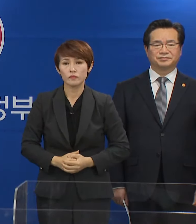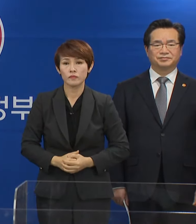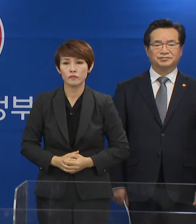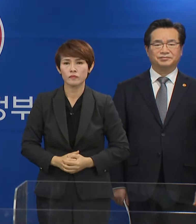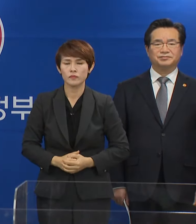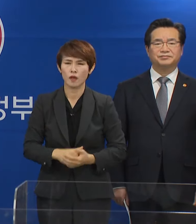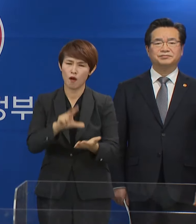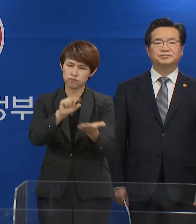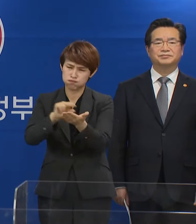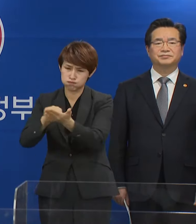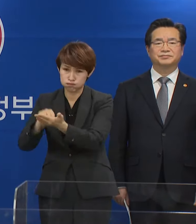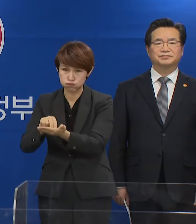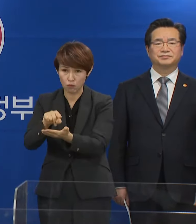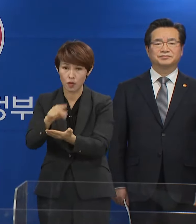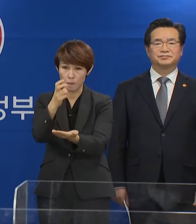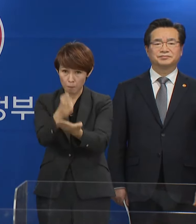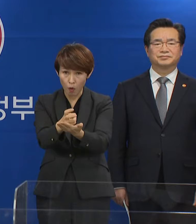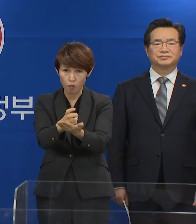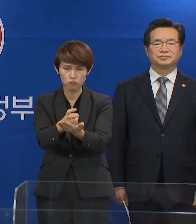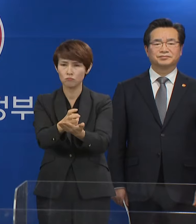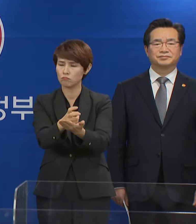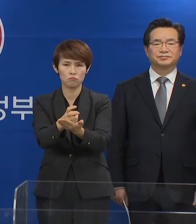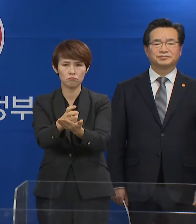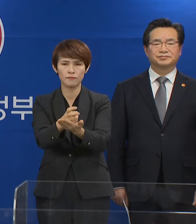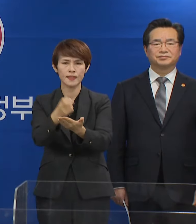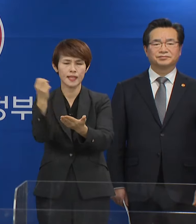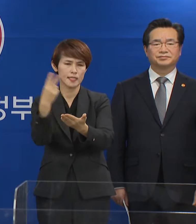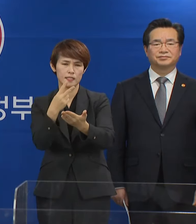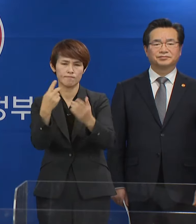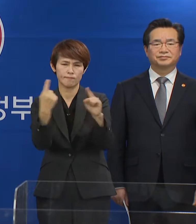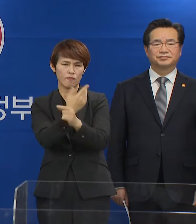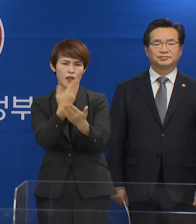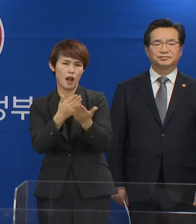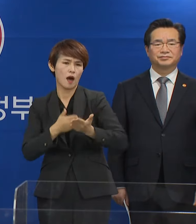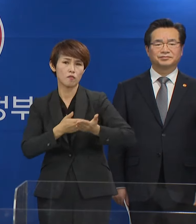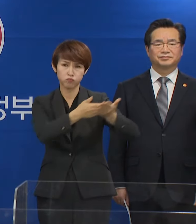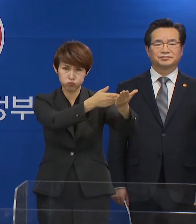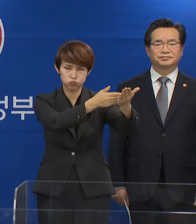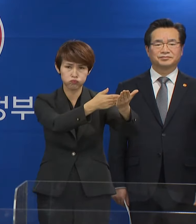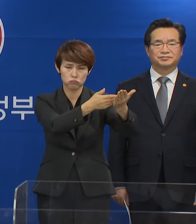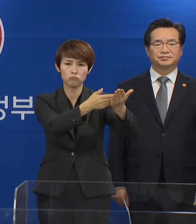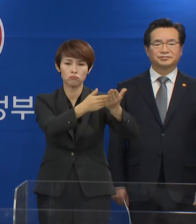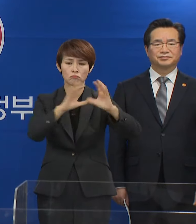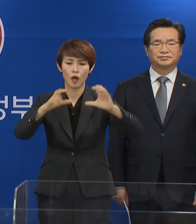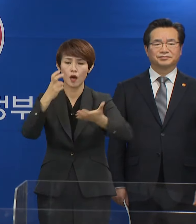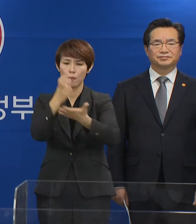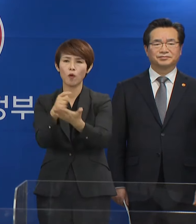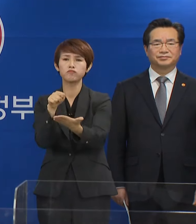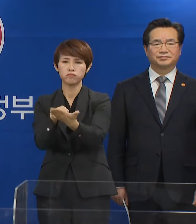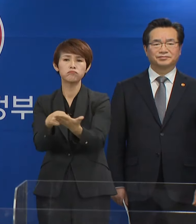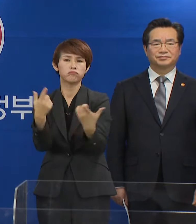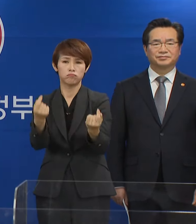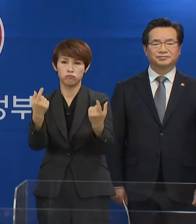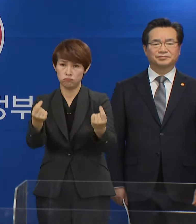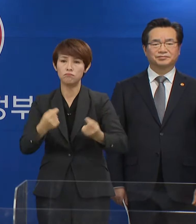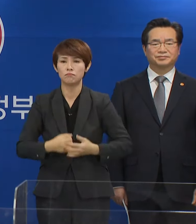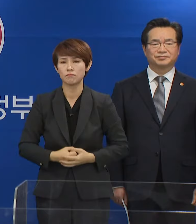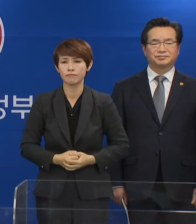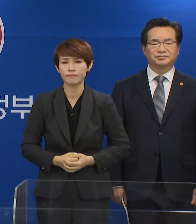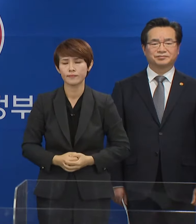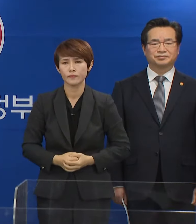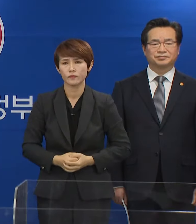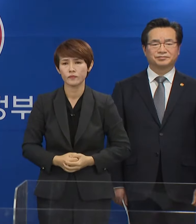문제가 많은 법률안에 대한 행정부의 제의 요구는 올바른 국정을 위해서 헌법이 보장한